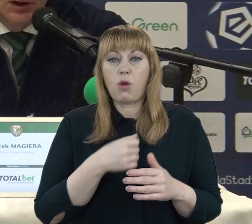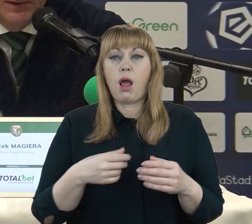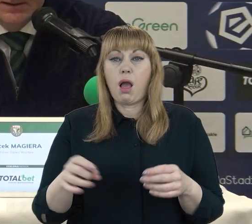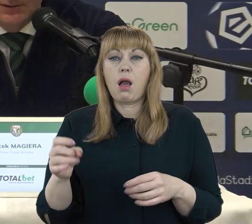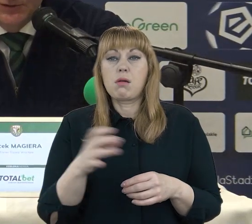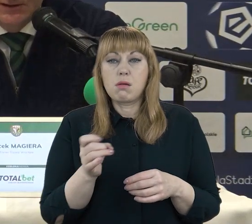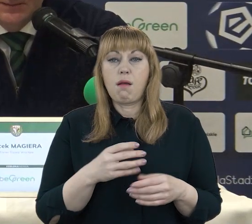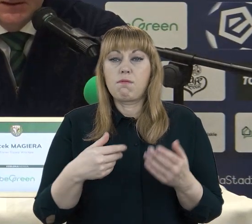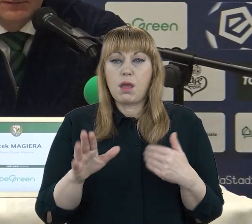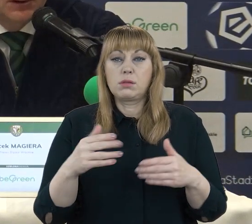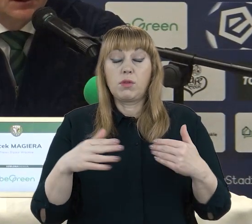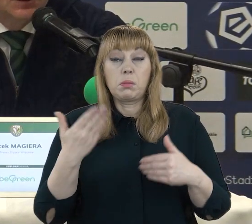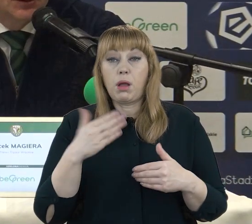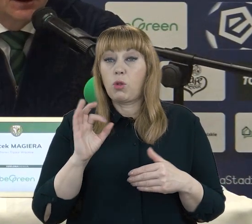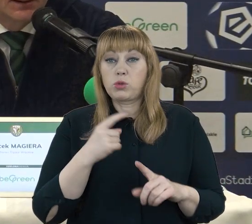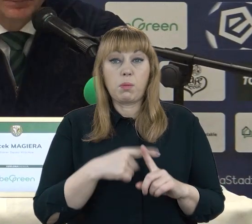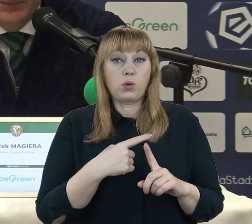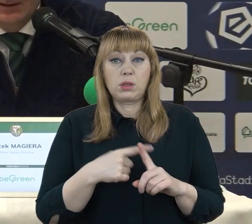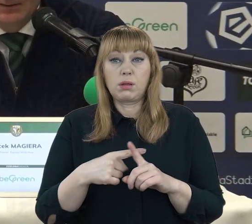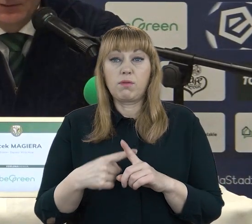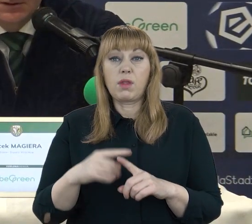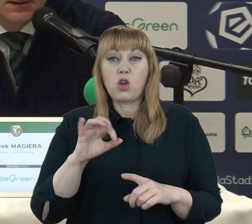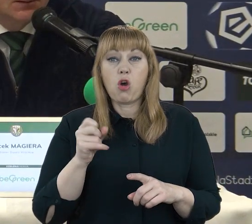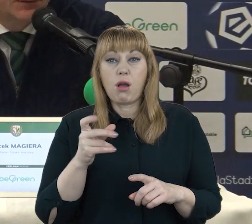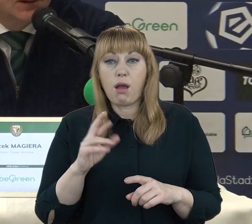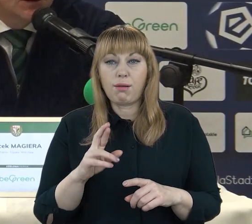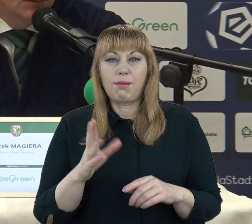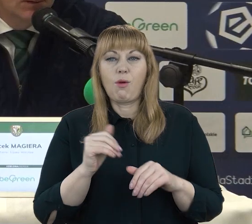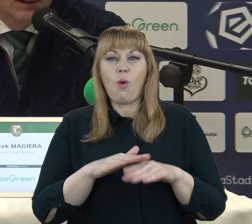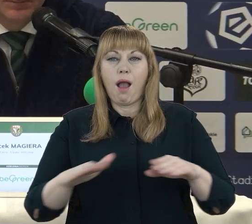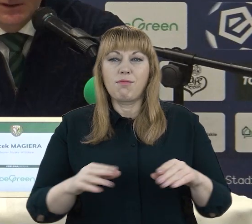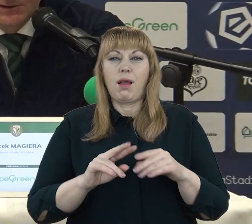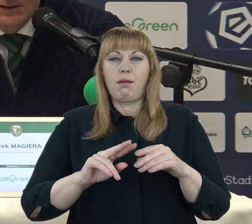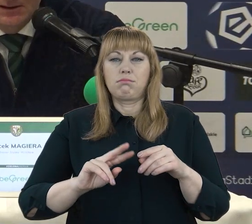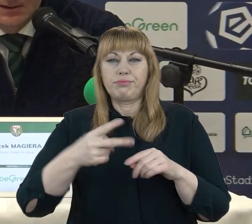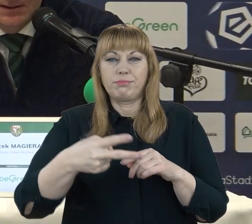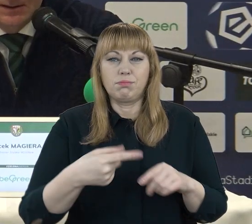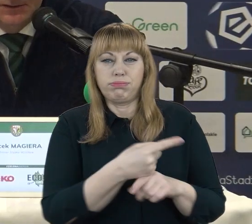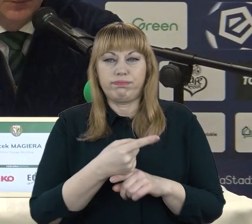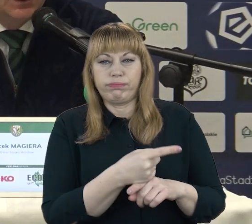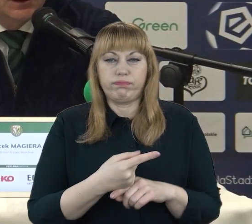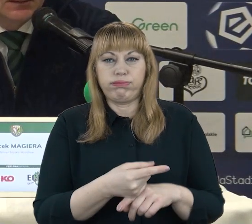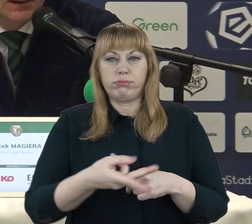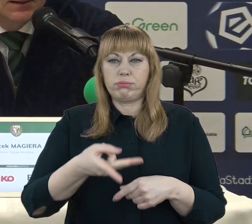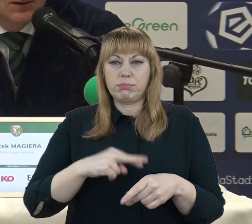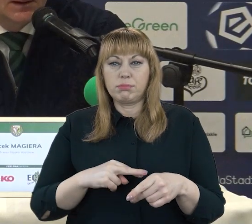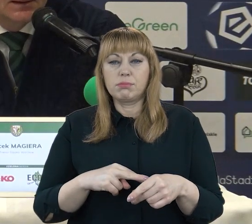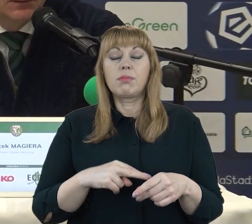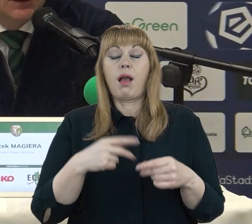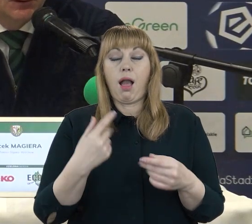Bardzo dobrze spisywał się z roli jokera, wchodzący z ławki, strzelał gole. Dzisiaj znalazł się pierwszy raz w takiej sytuacji, że wyszedł od